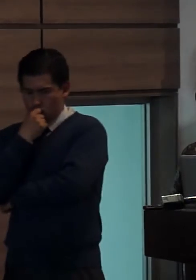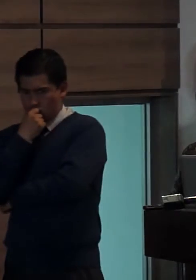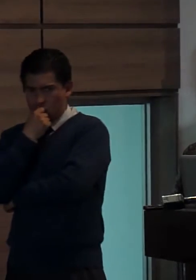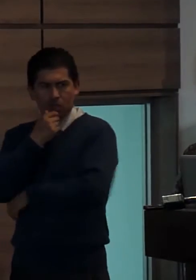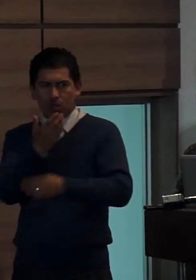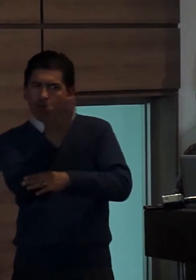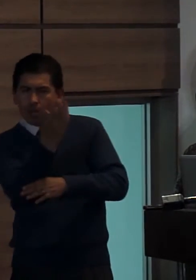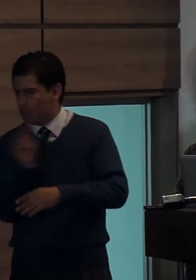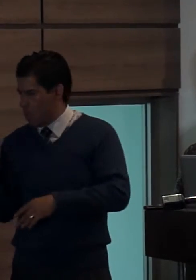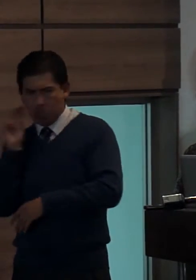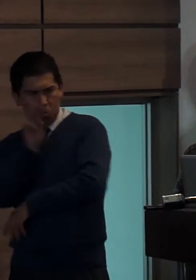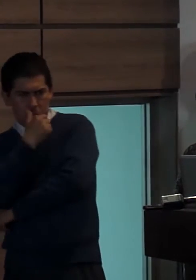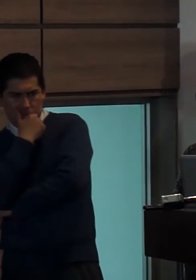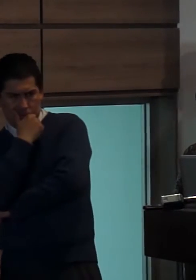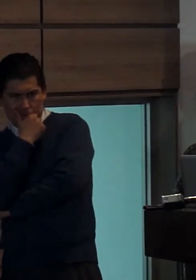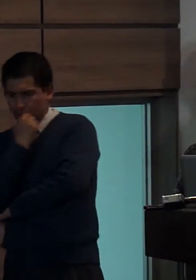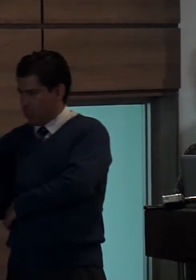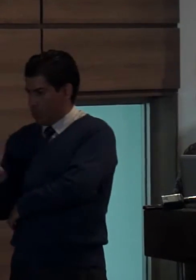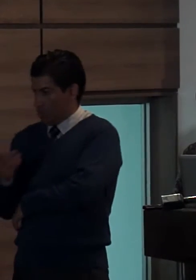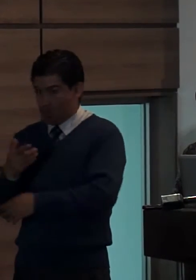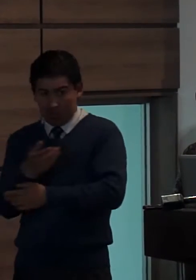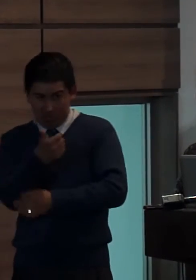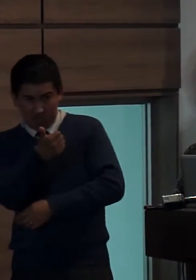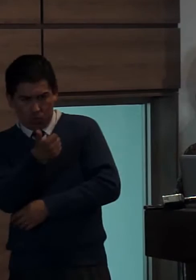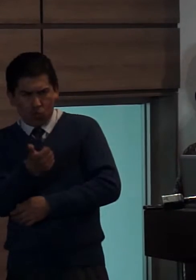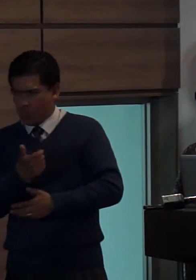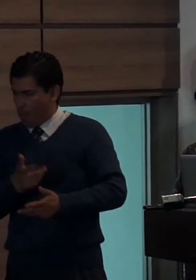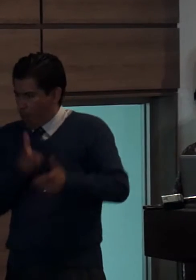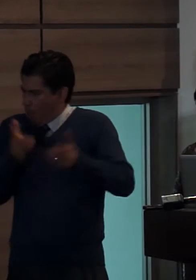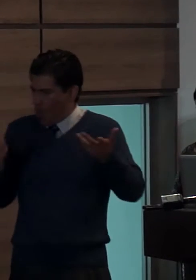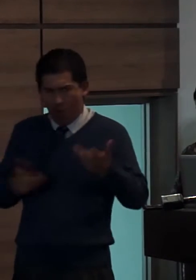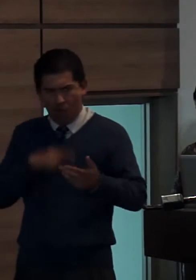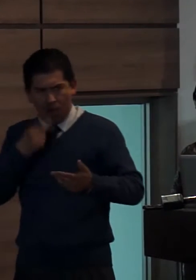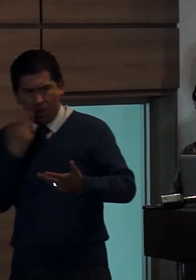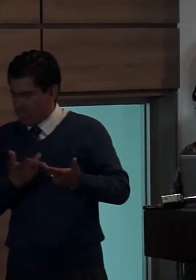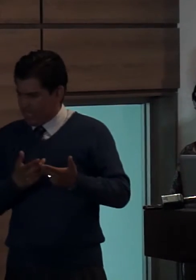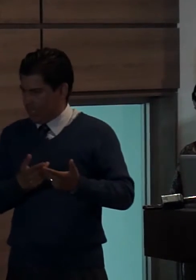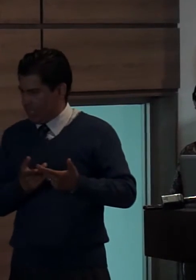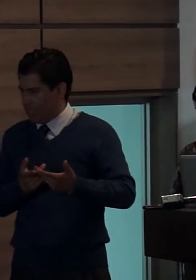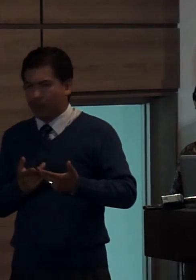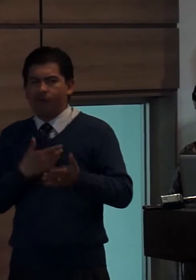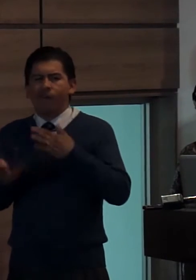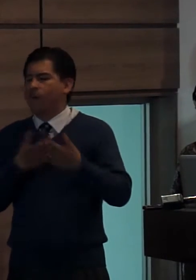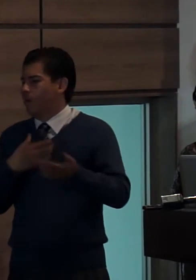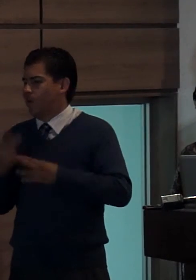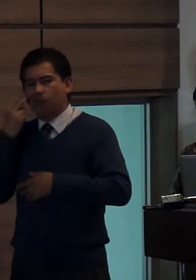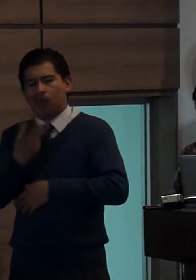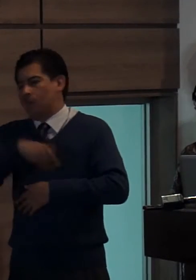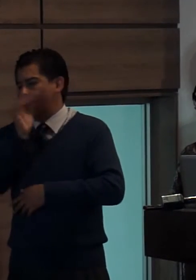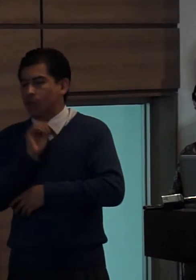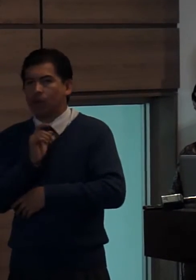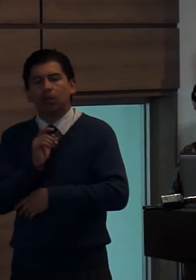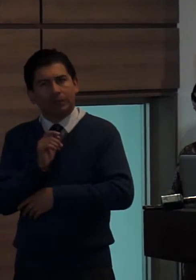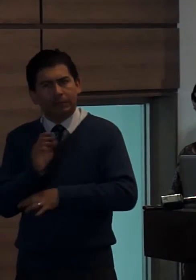los niños niñas y adolescentes cuál es el mejor consumo de los medios de comunicación precisamente para que sus derechos humanos